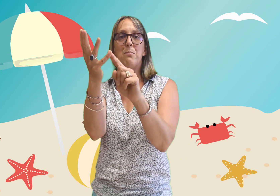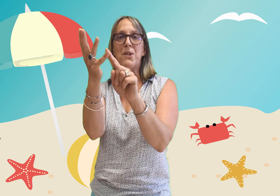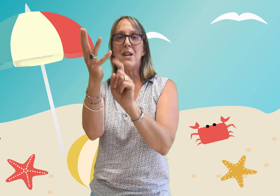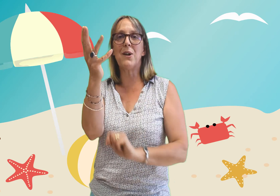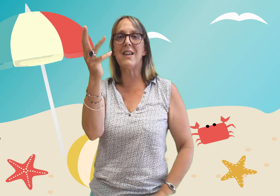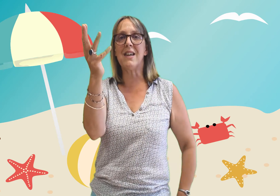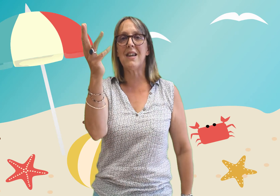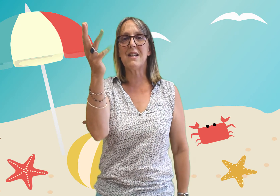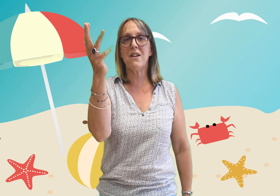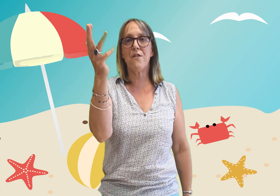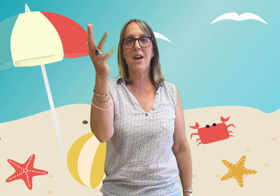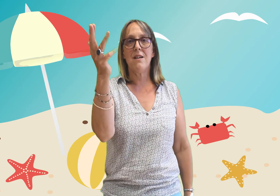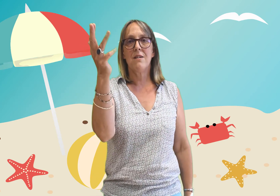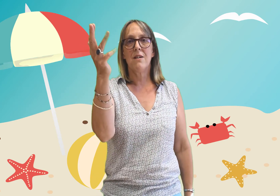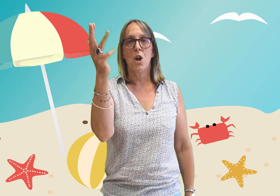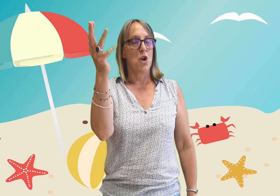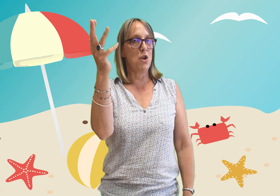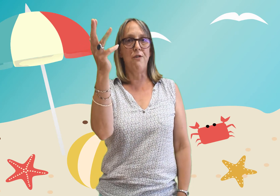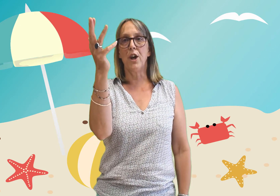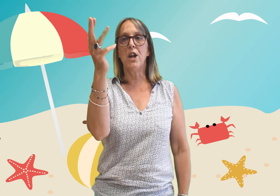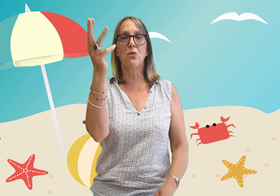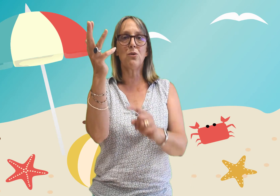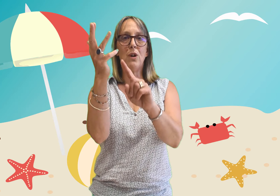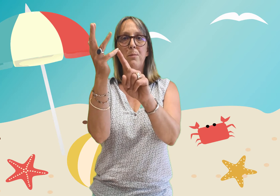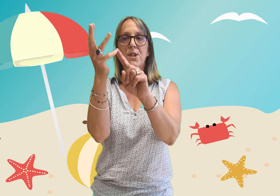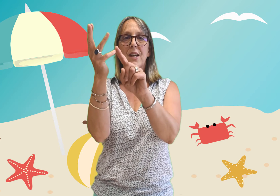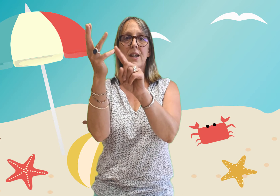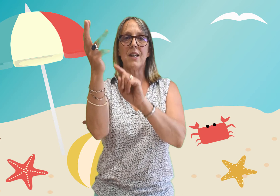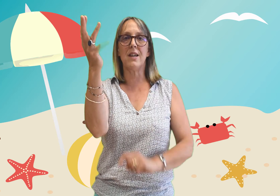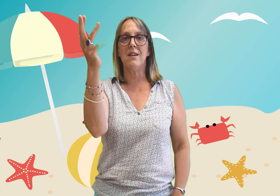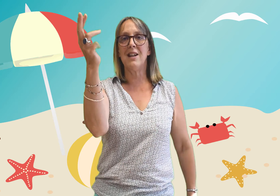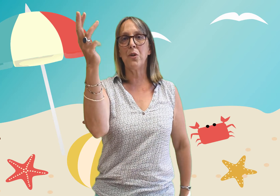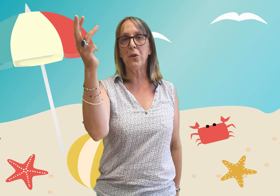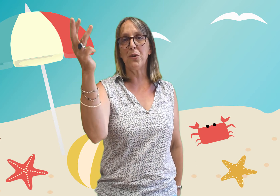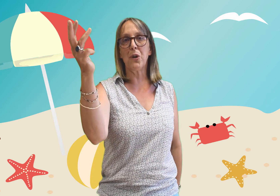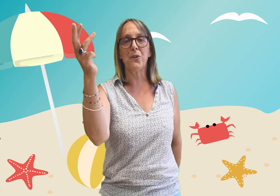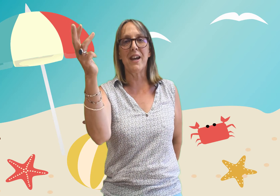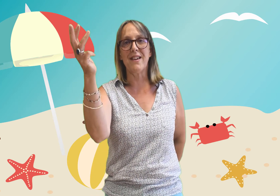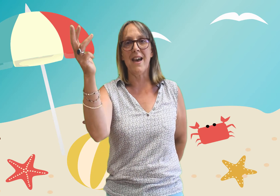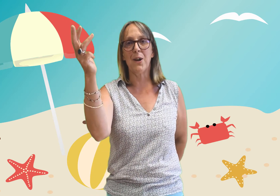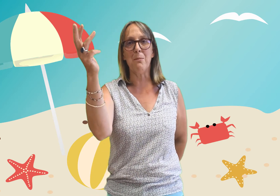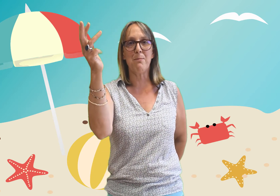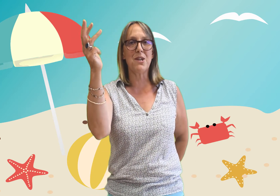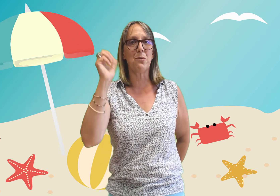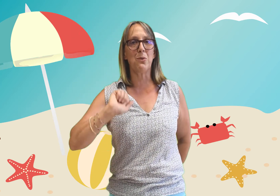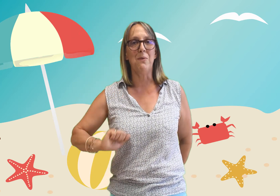petit le riquiqui qu'est ce qu'il fait il fait rien du tout le petit riquiqui il trotte trotte derrière comme un petit toutou